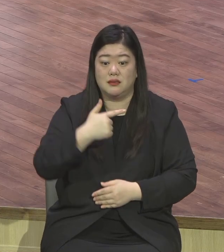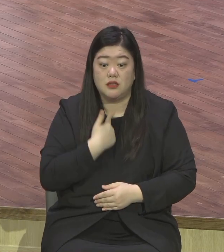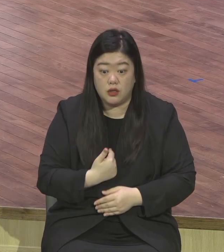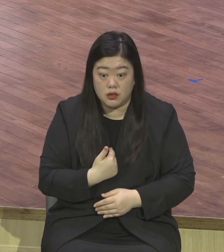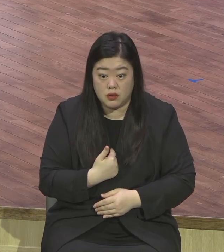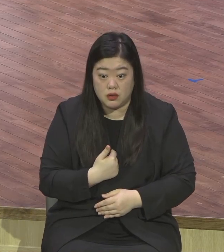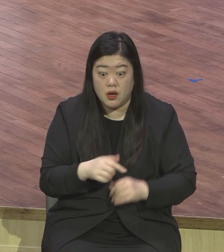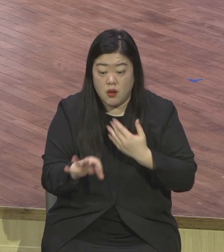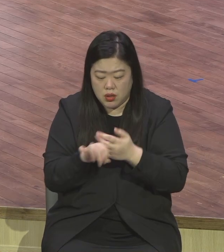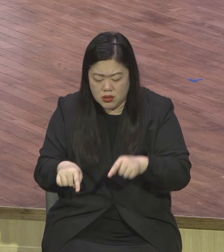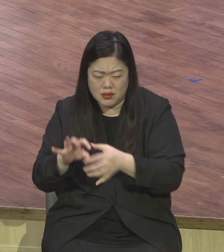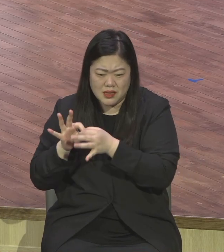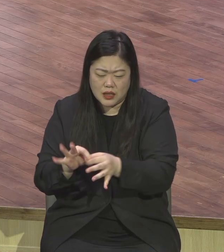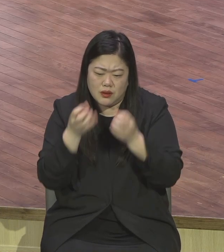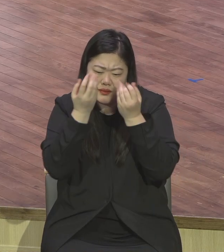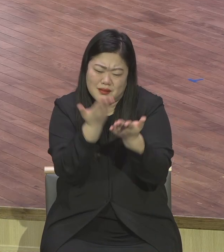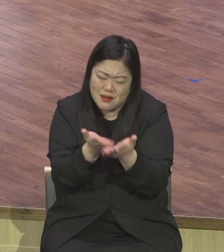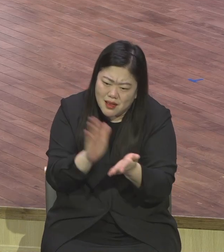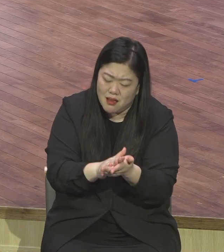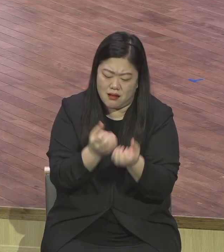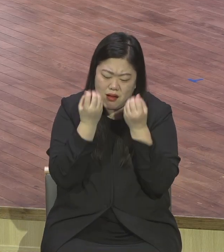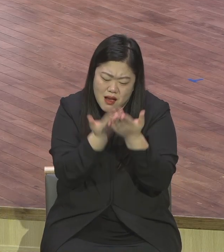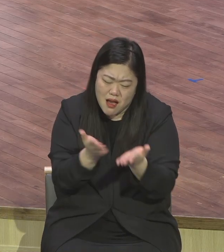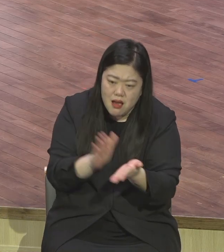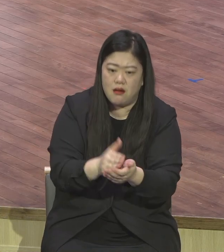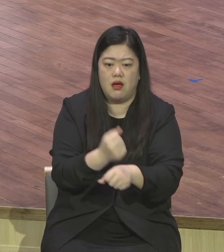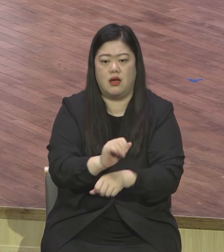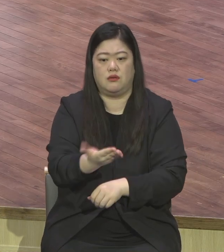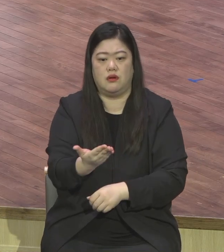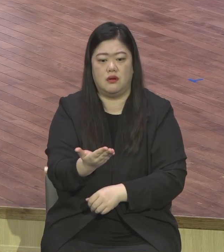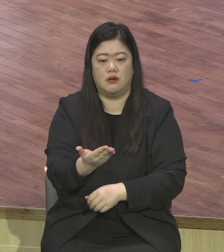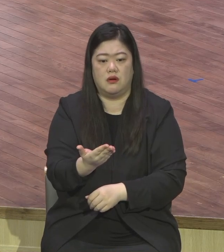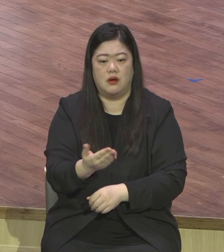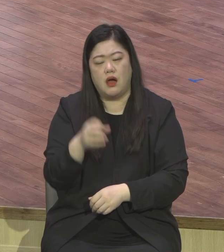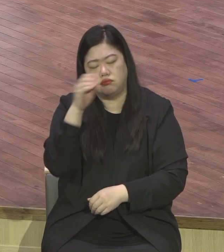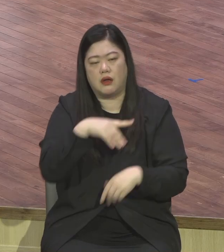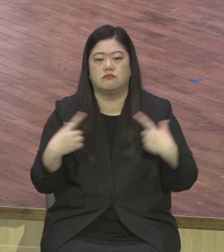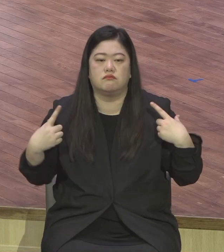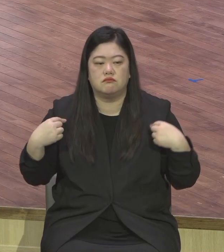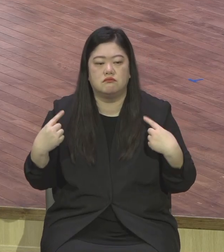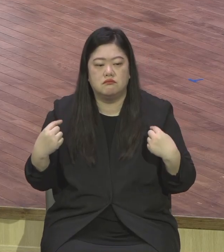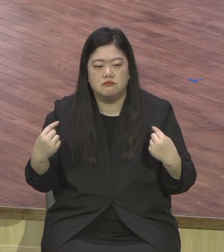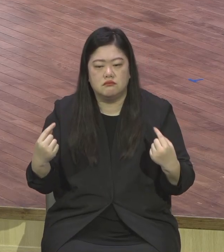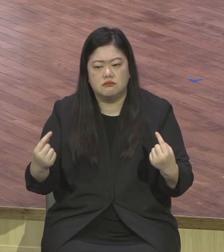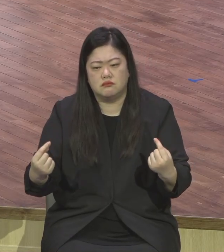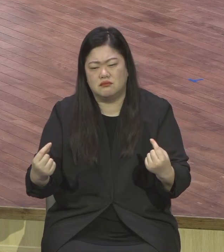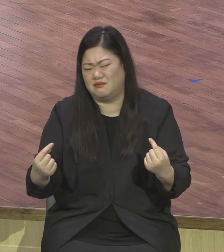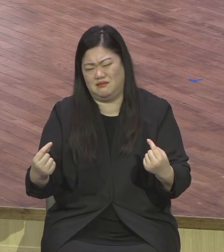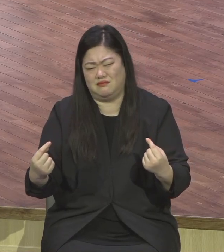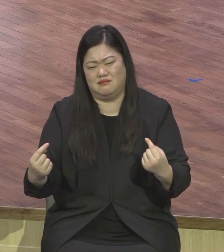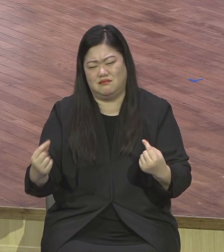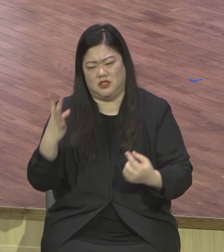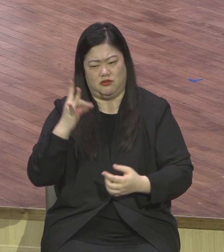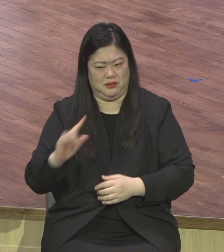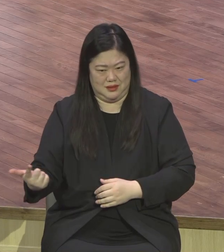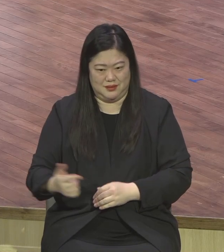성장과 영향이 입힐 수 있는 삶 속에 들어가야 돼요 영계 모드의 성도들 오늘 주신 말씀 잡고